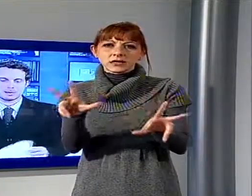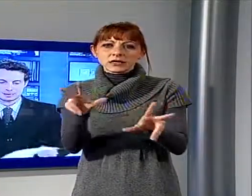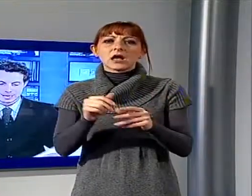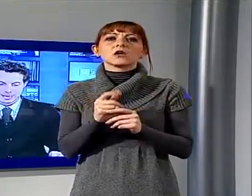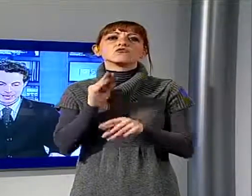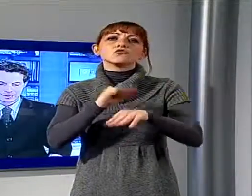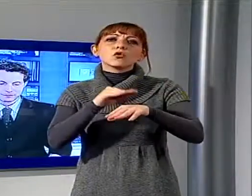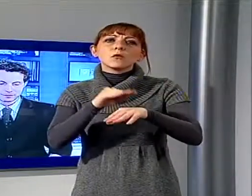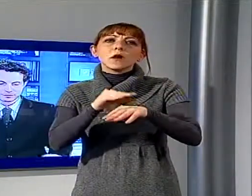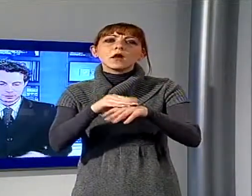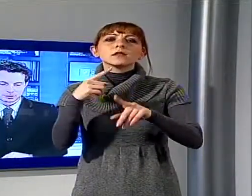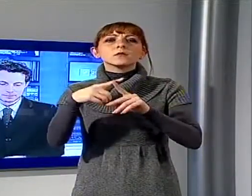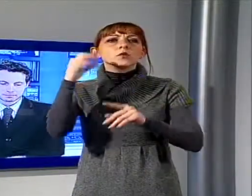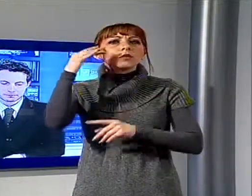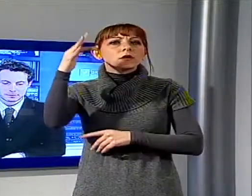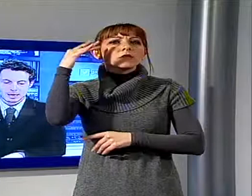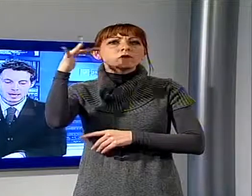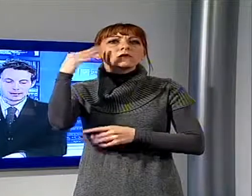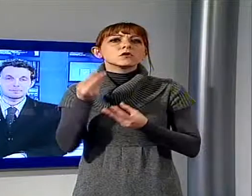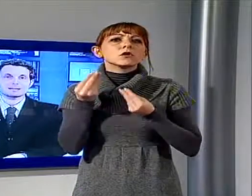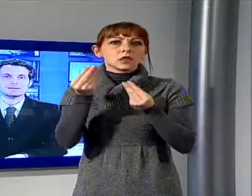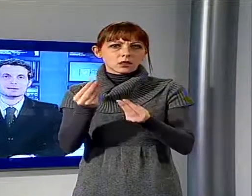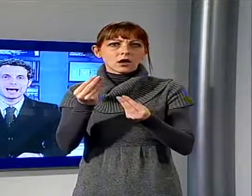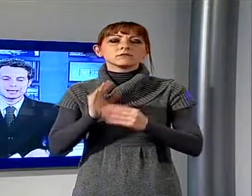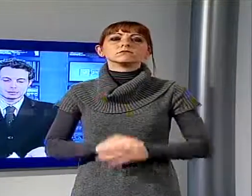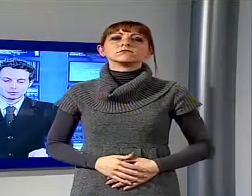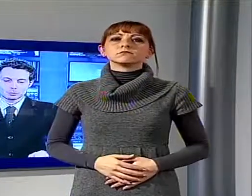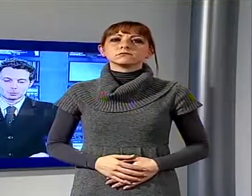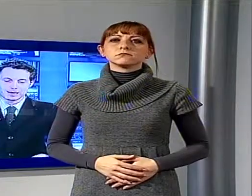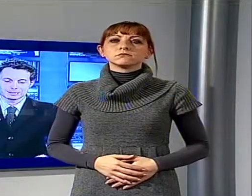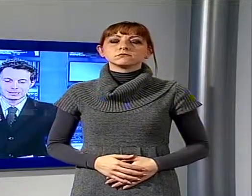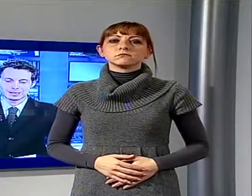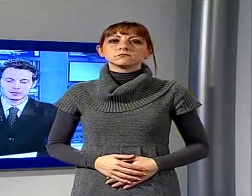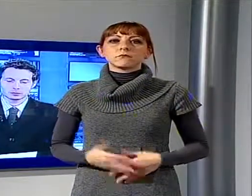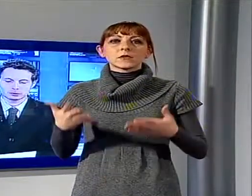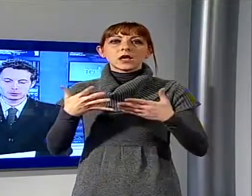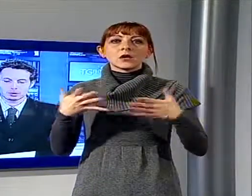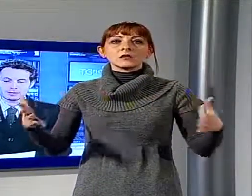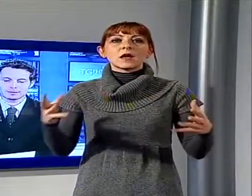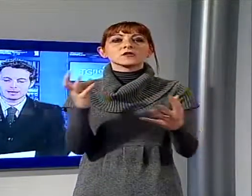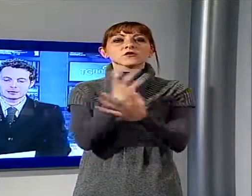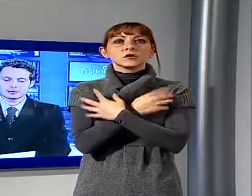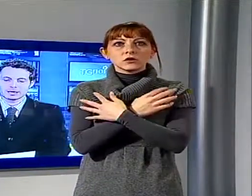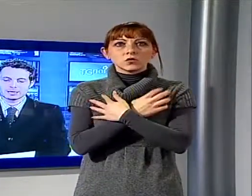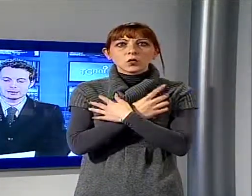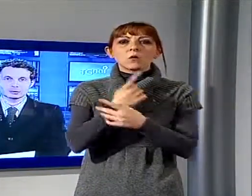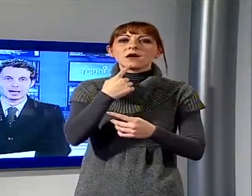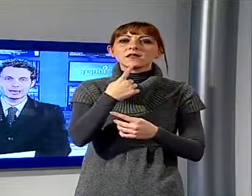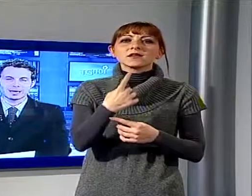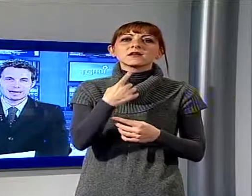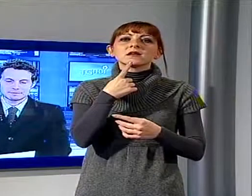fare domande e riflessioni. Spazio ai disoccupati tra gli scrutatori nei seggi